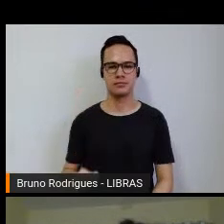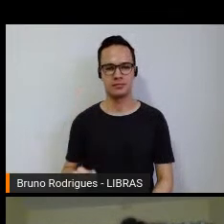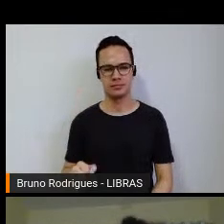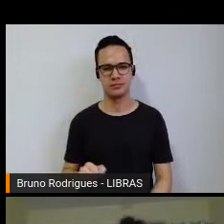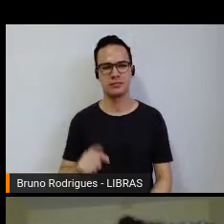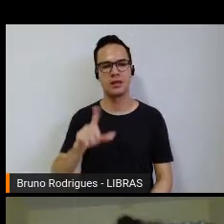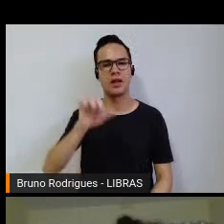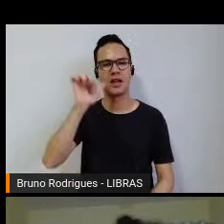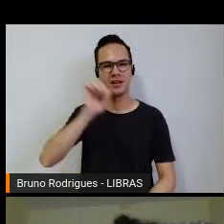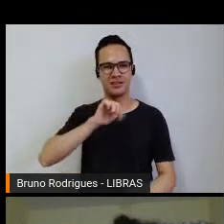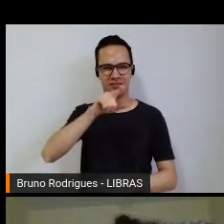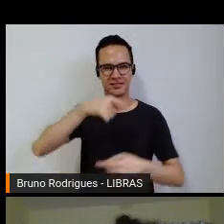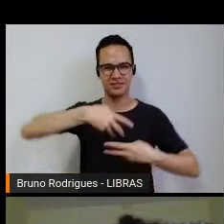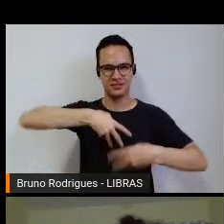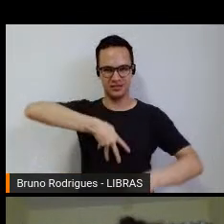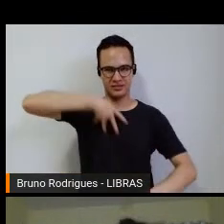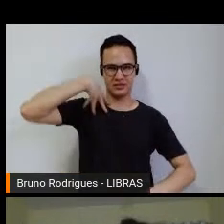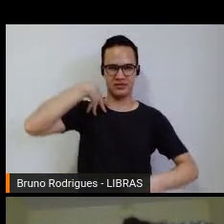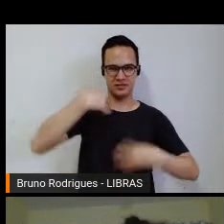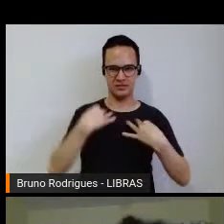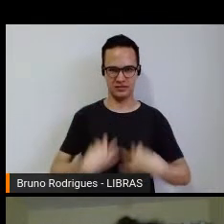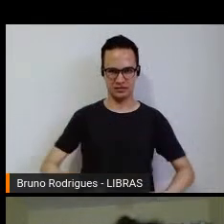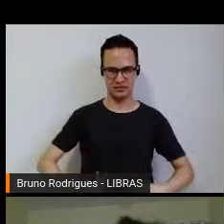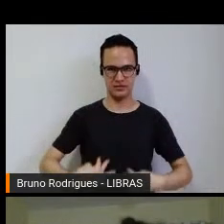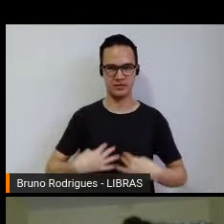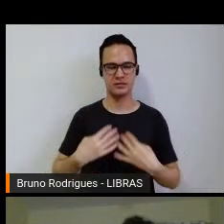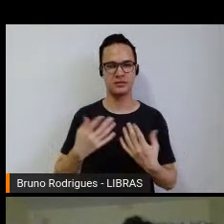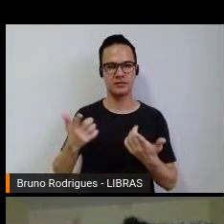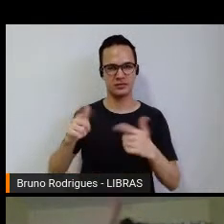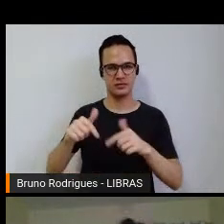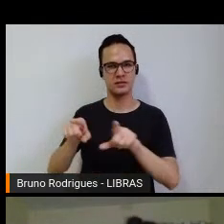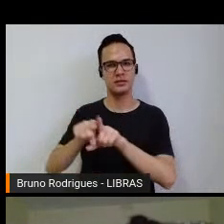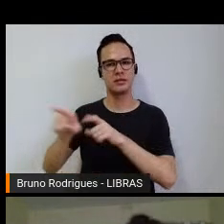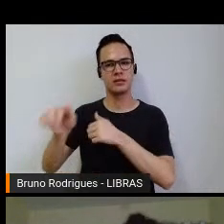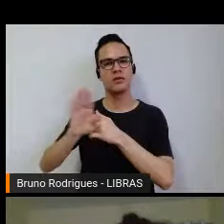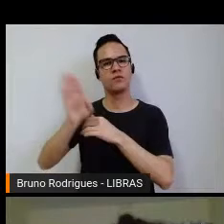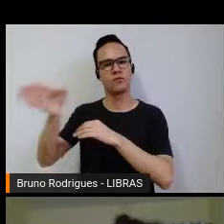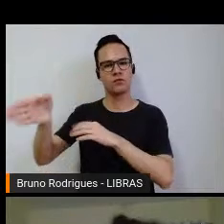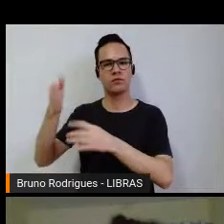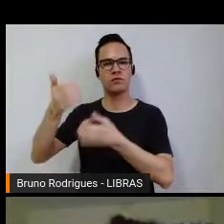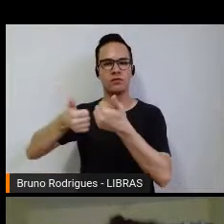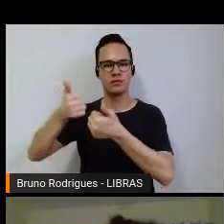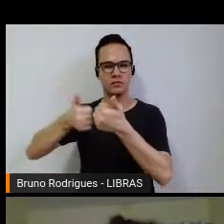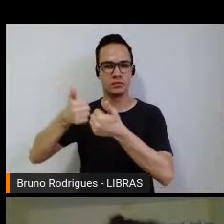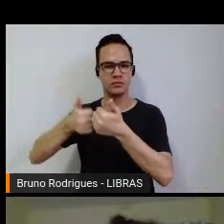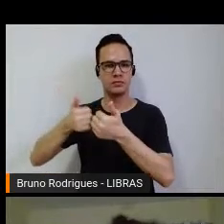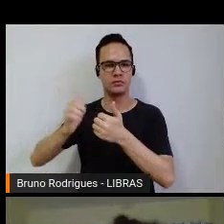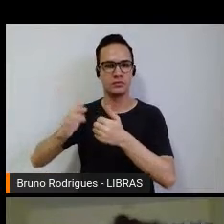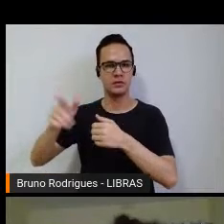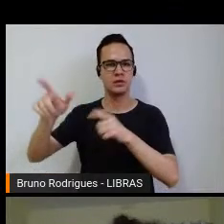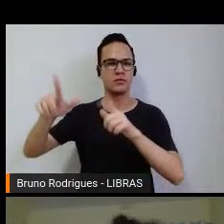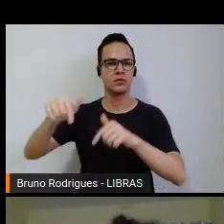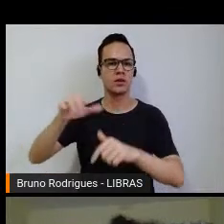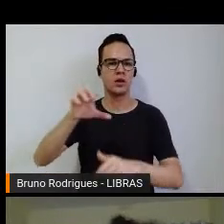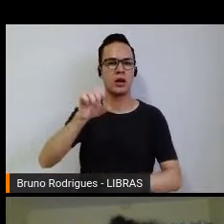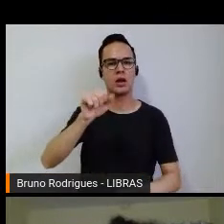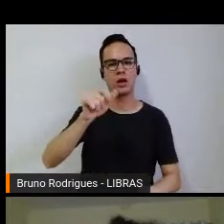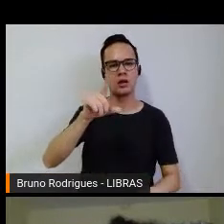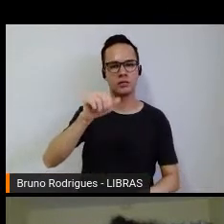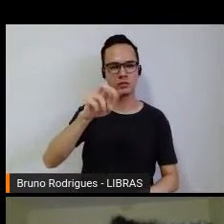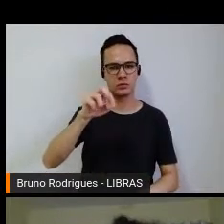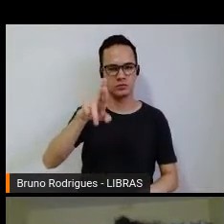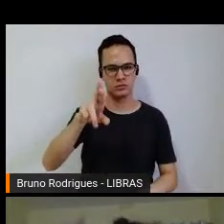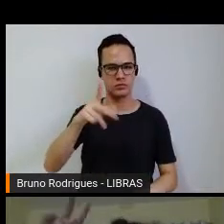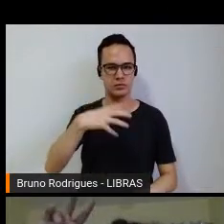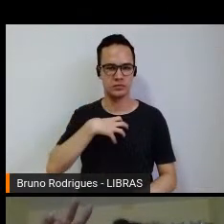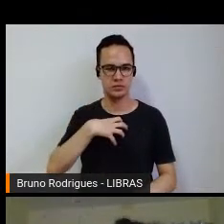né, aquela menina das Panteras de Piauí, que era de Jequié, foi jogar em Piauí, foi jogar, terminou jogando em Salvador, e essa pessoa aqui